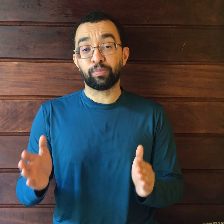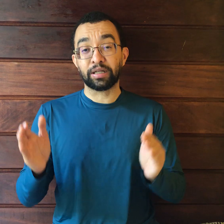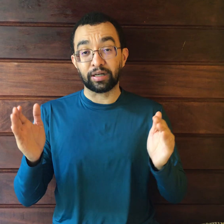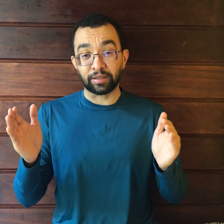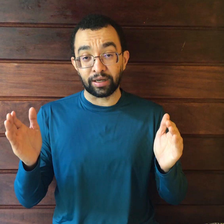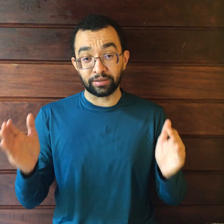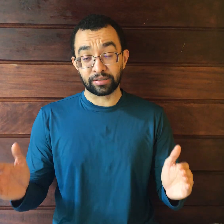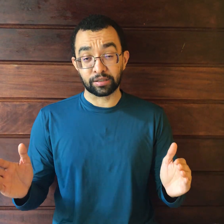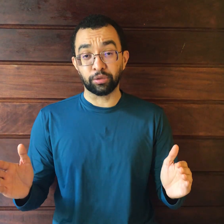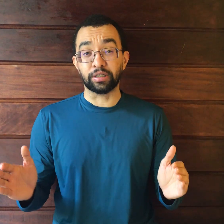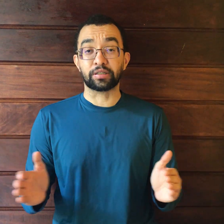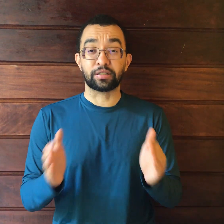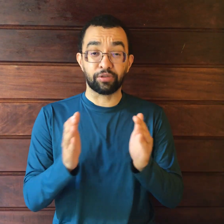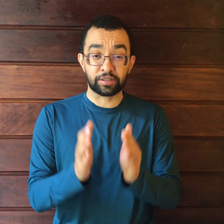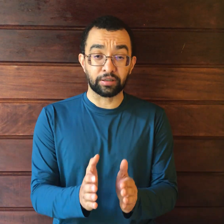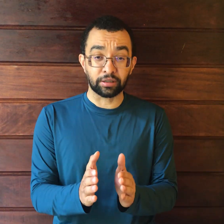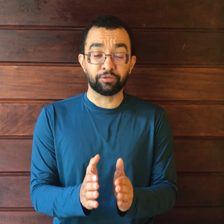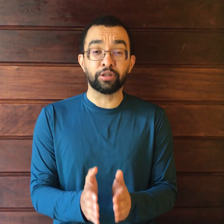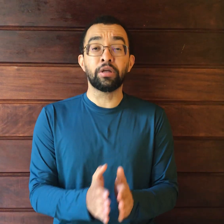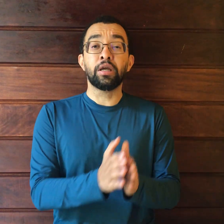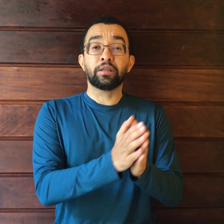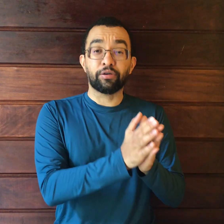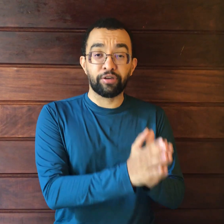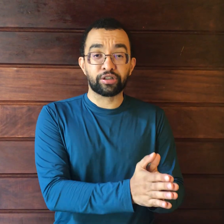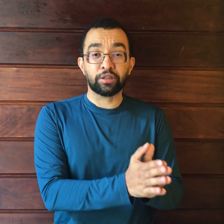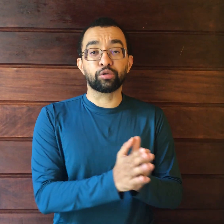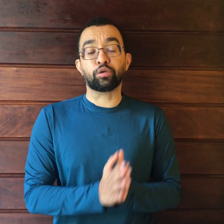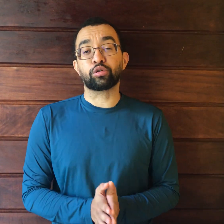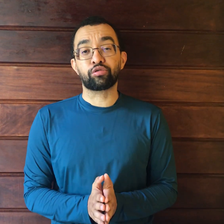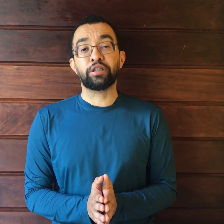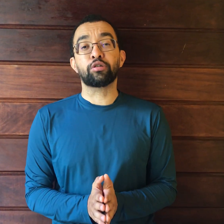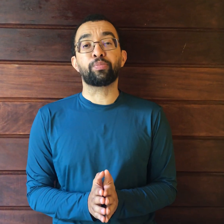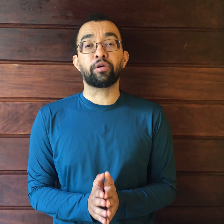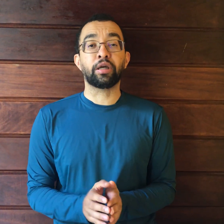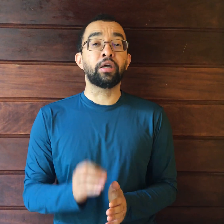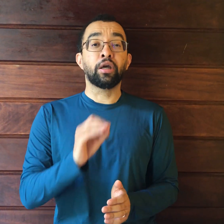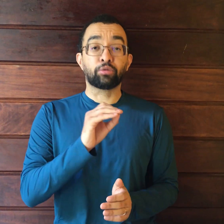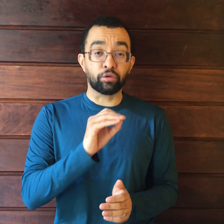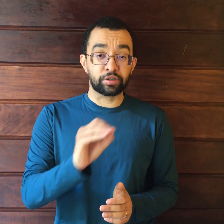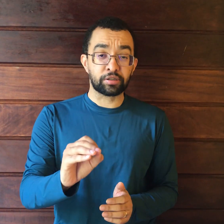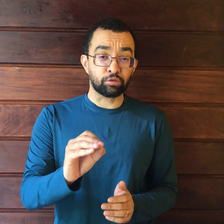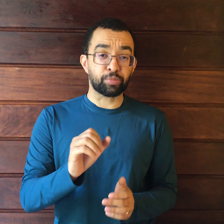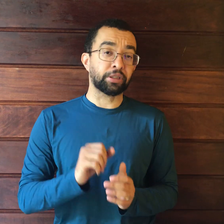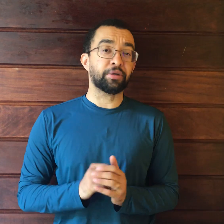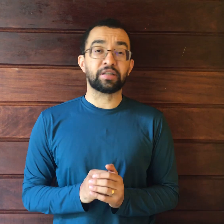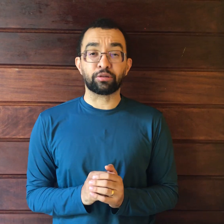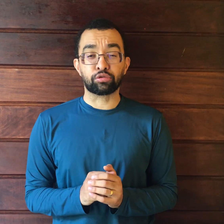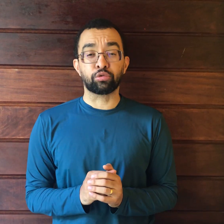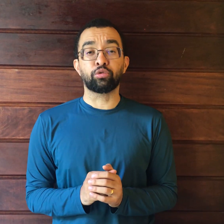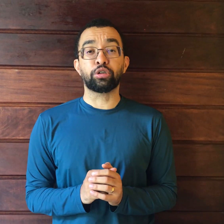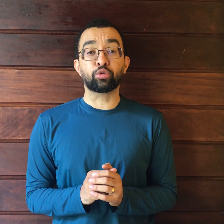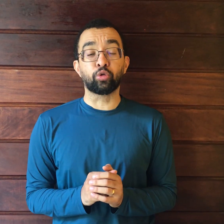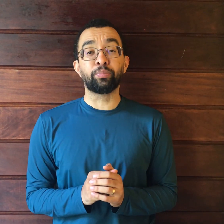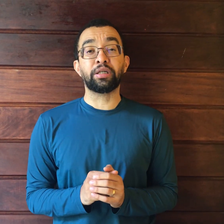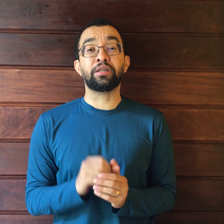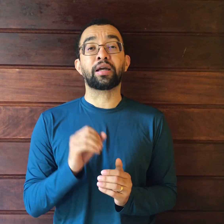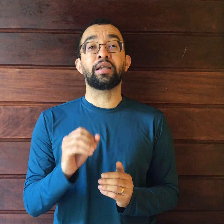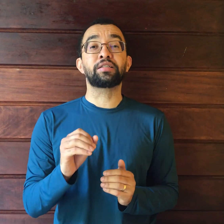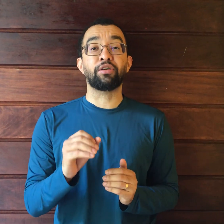para tratar dessas mudanças. Se você ainda não viu, então veja aí os outros vídeos, porque todos estão disponibilizados no YouTube e aqueles que